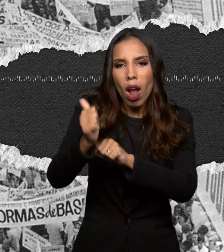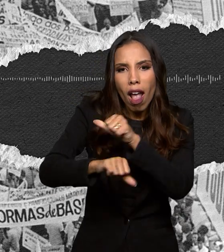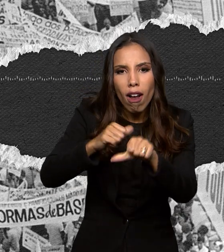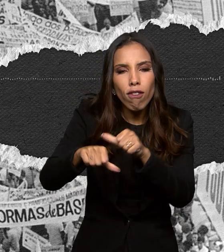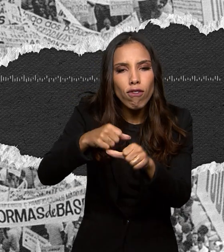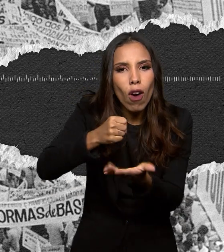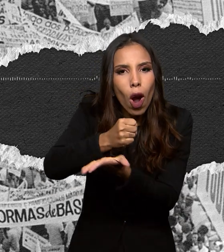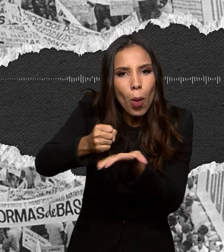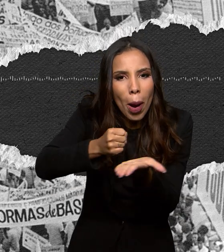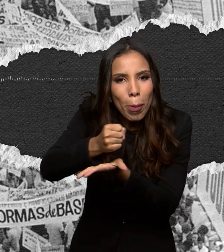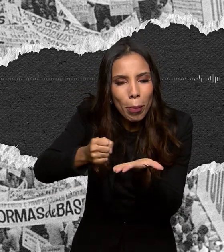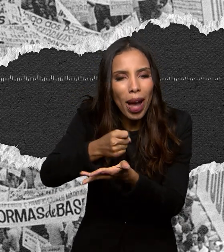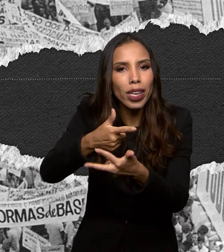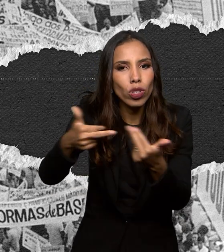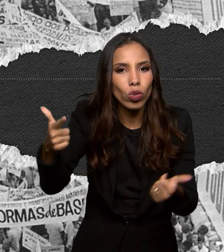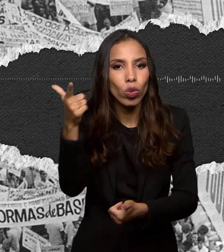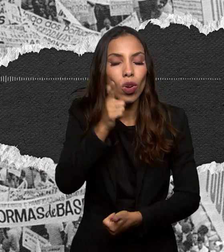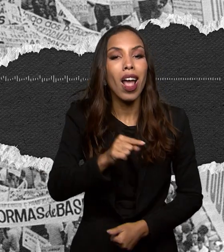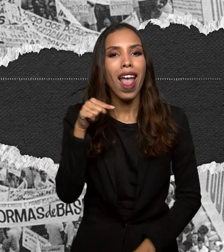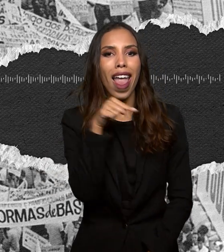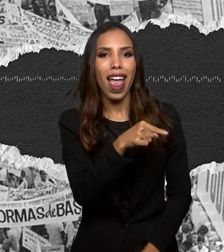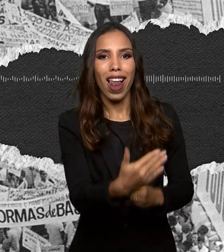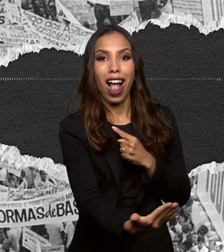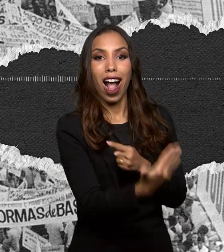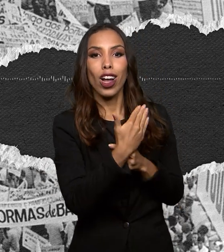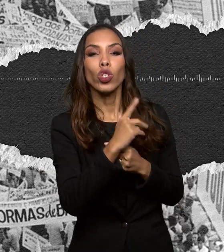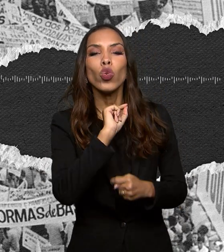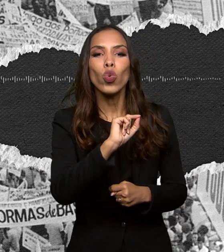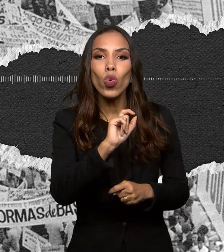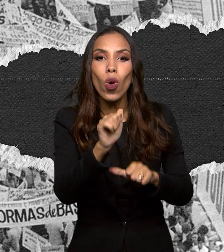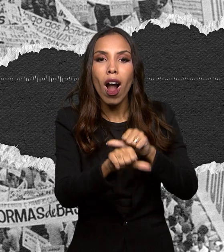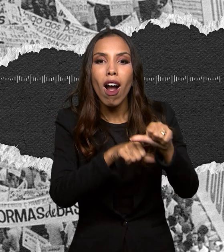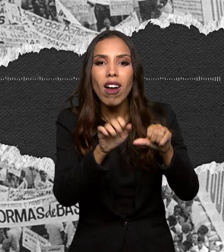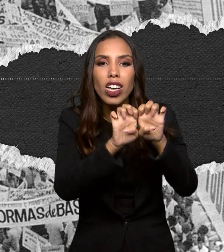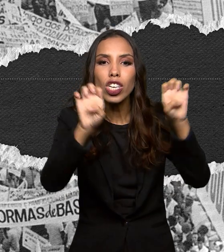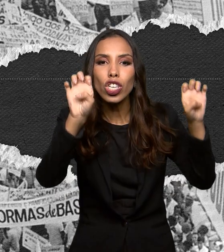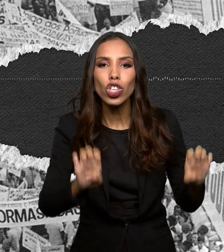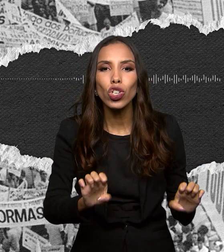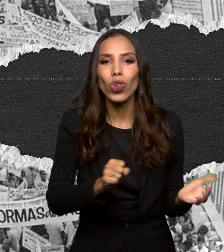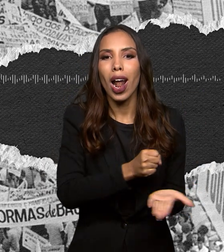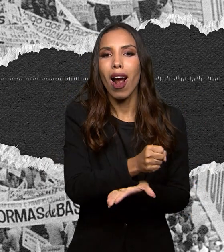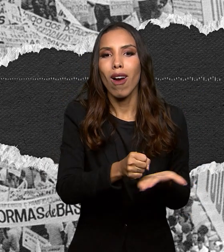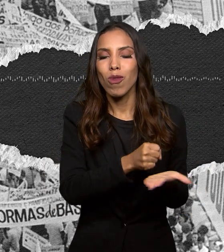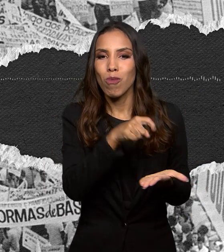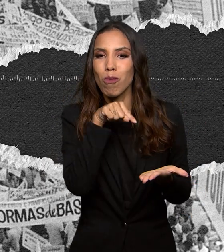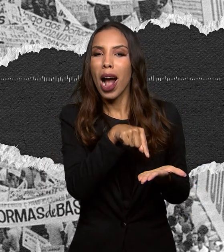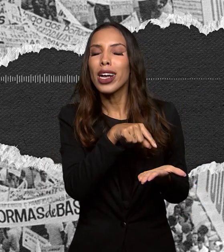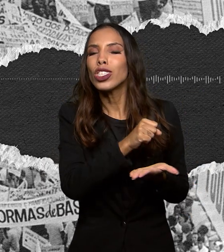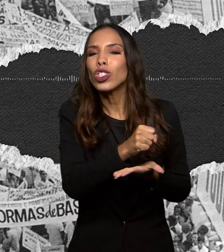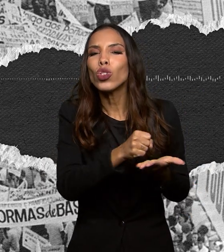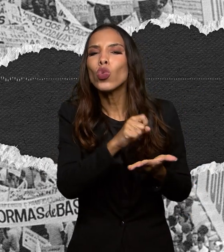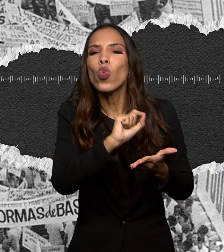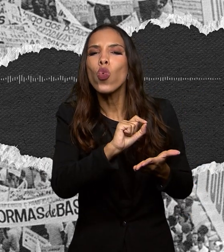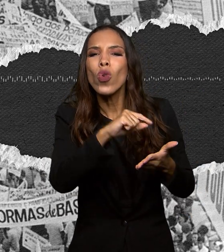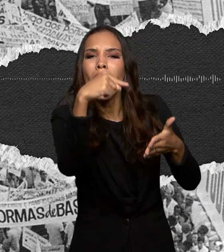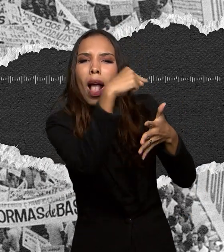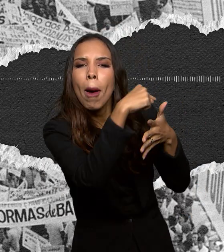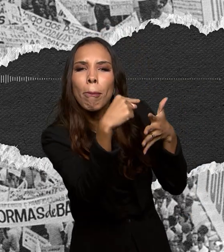nos ajudou a chegar no ponto, as reformas estruturais de base, um pacote de medidas para tentar mudar os